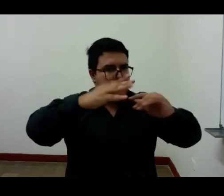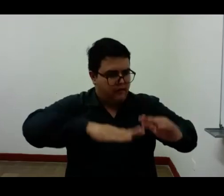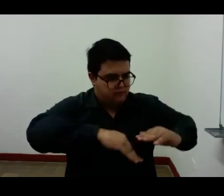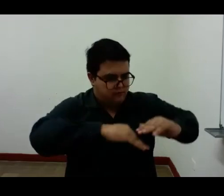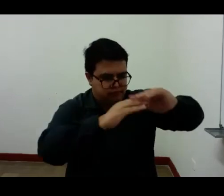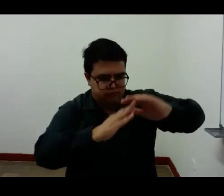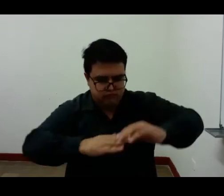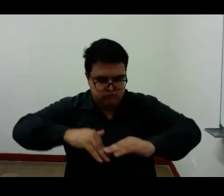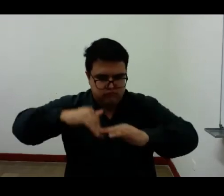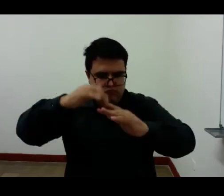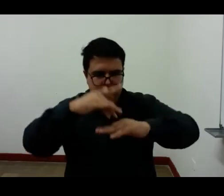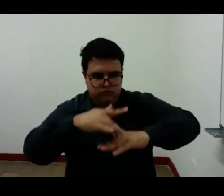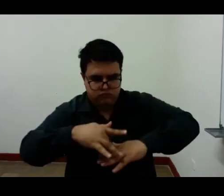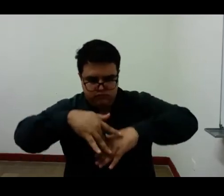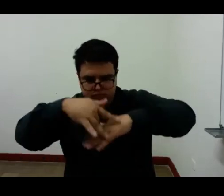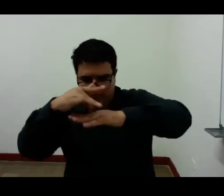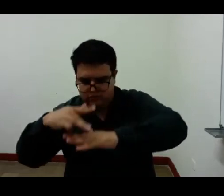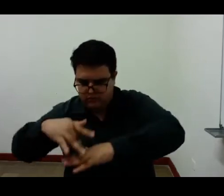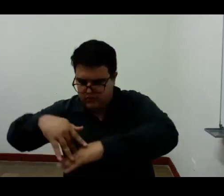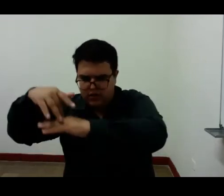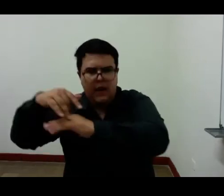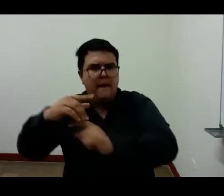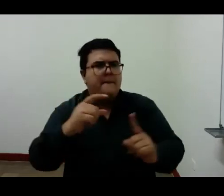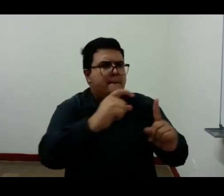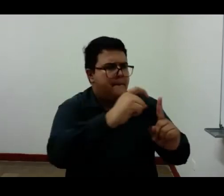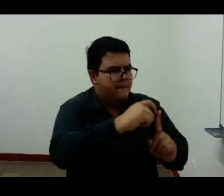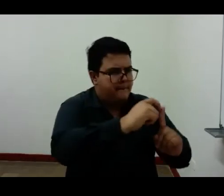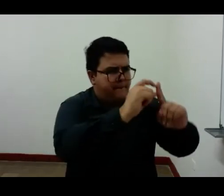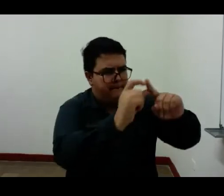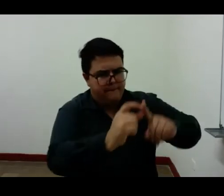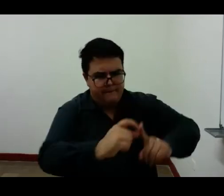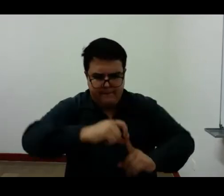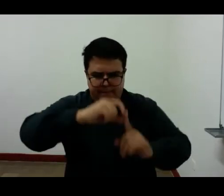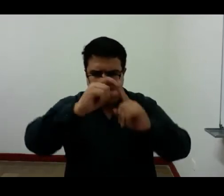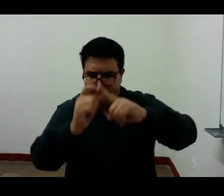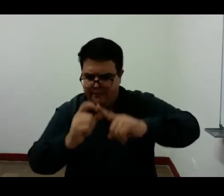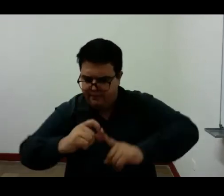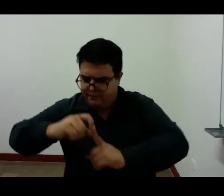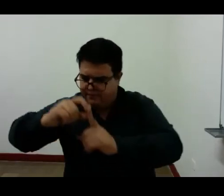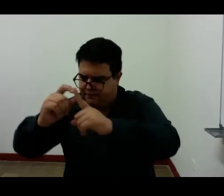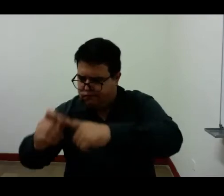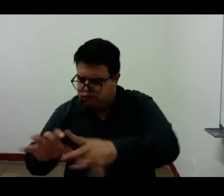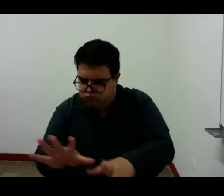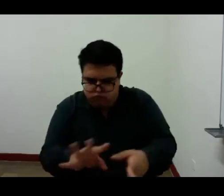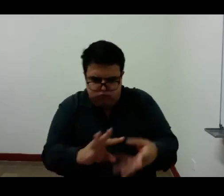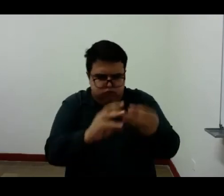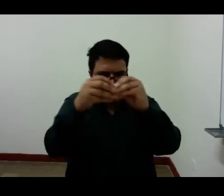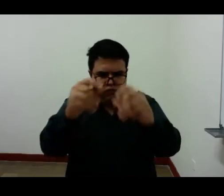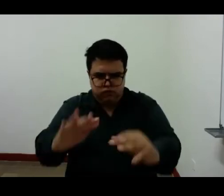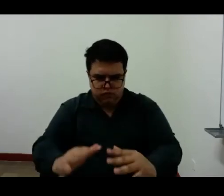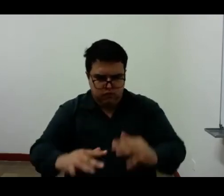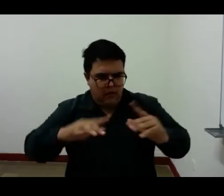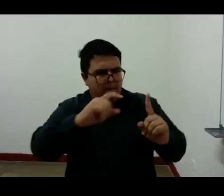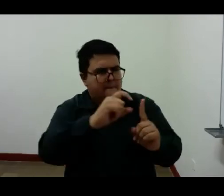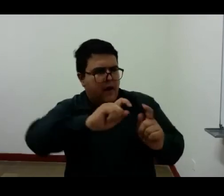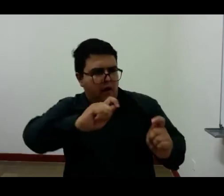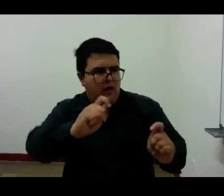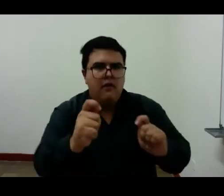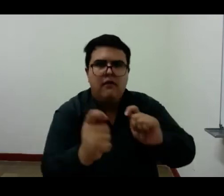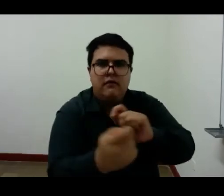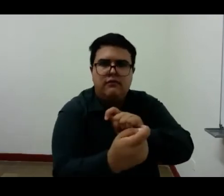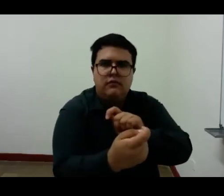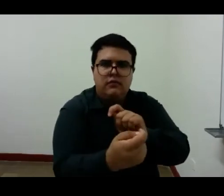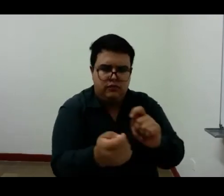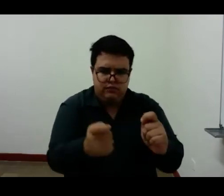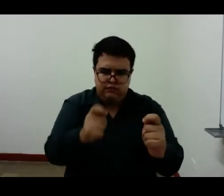palabras que nadan como las de Henry Chos que cambian que